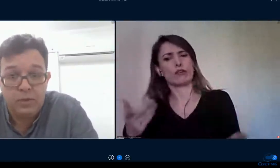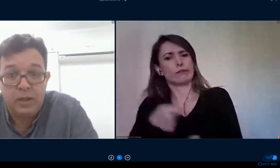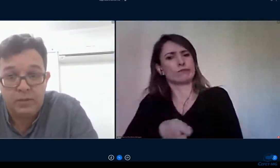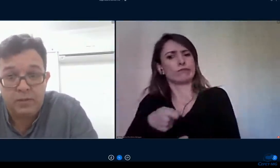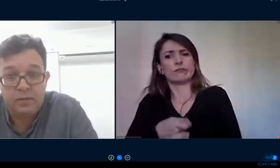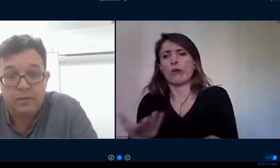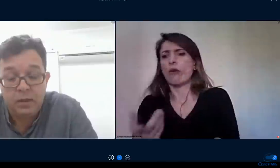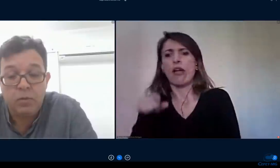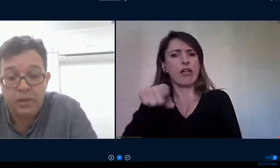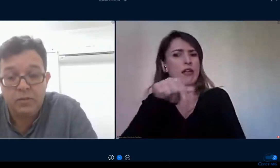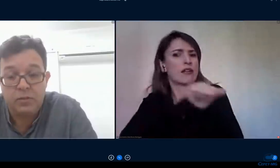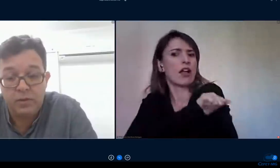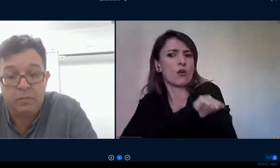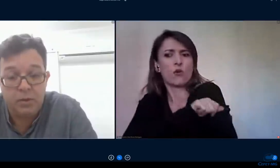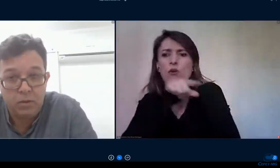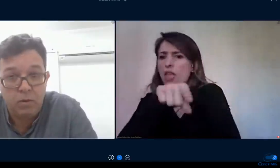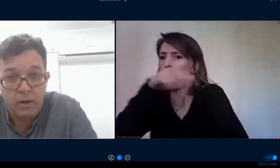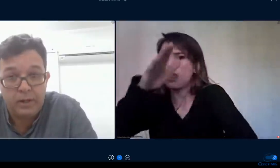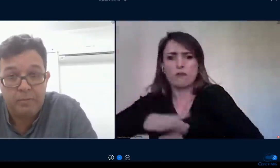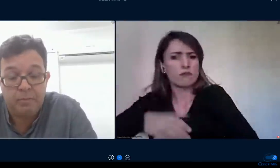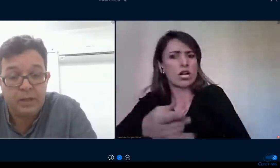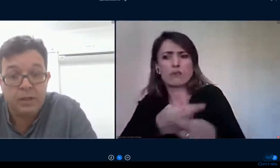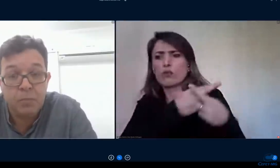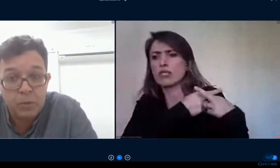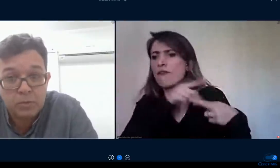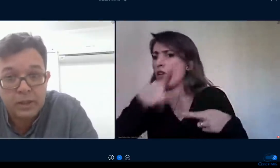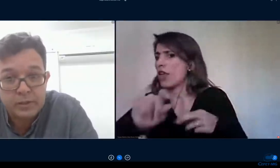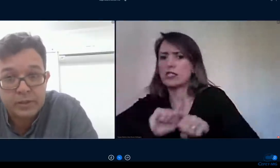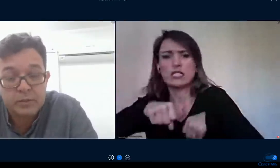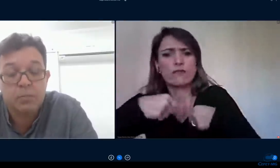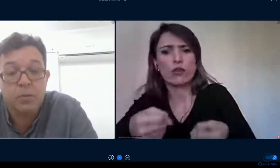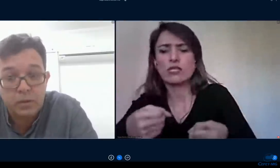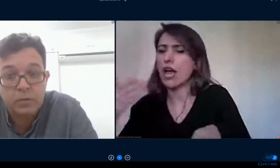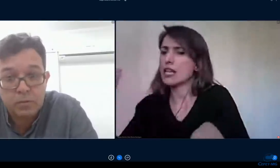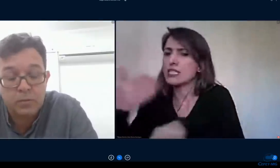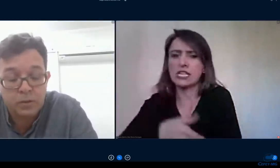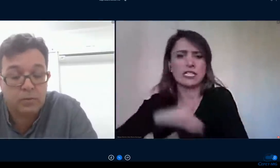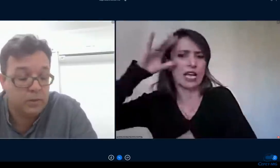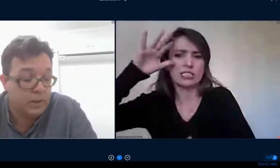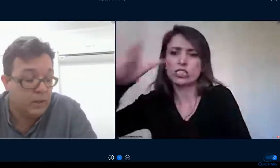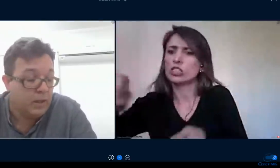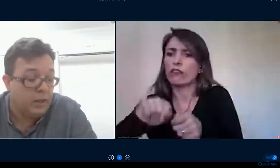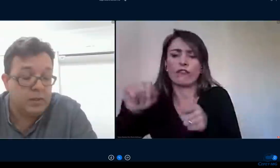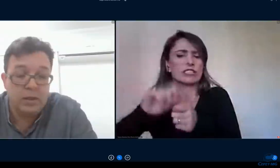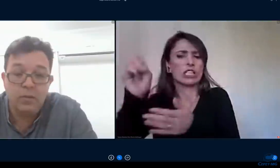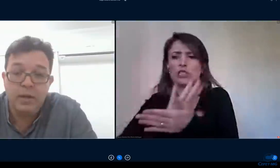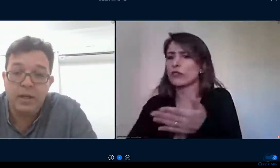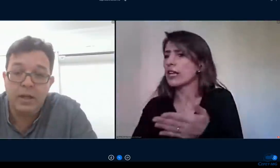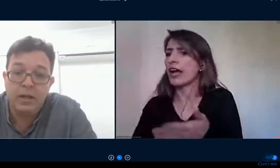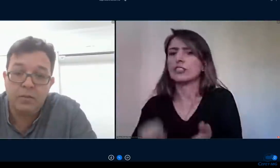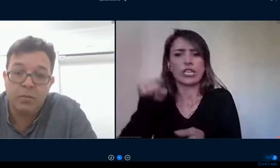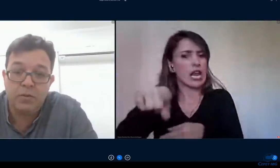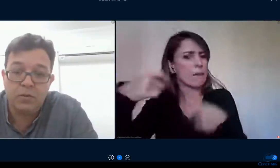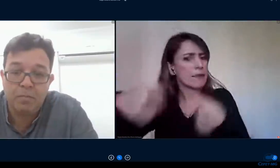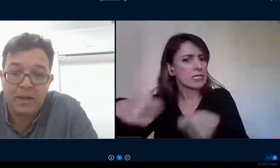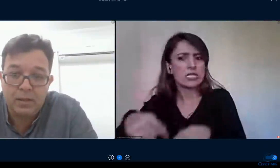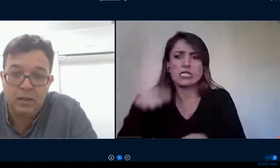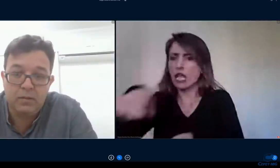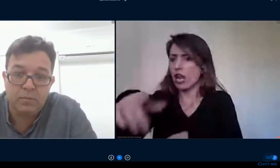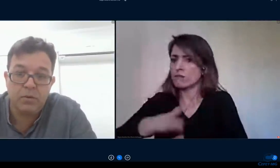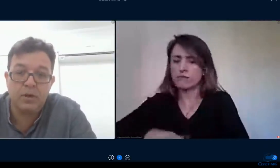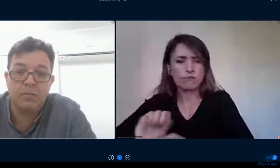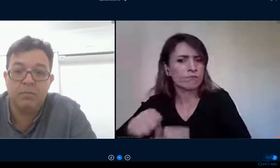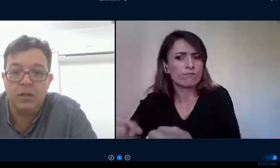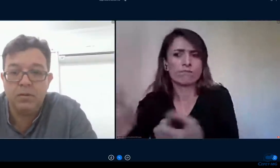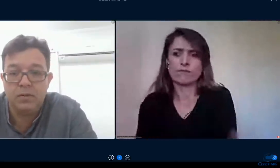temos essas incompreensões também que ocorrem e muito e gente muito muito então esse professor